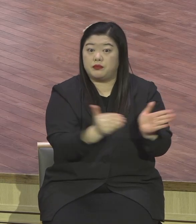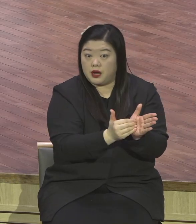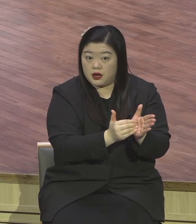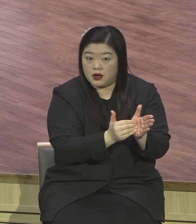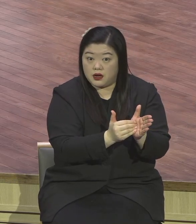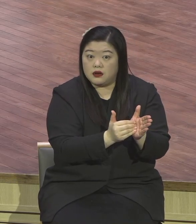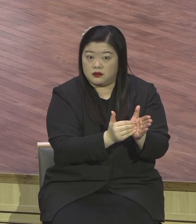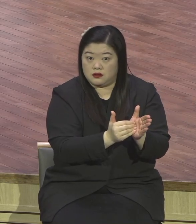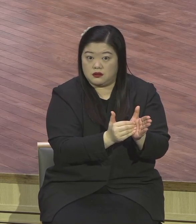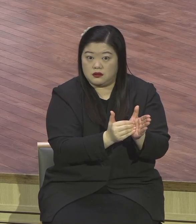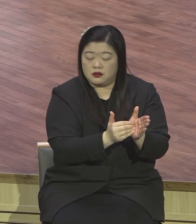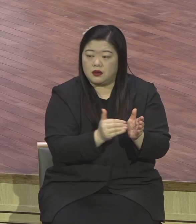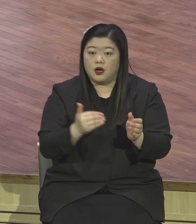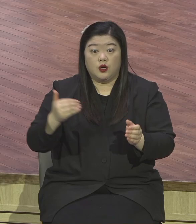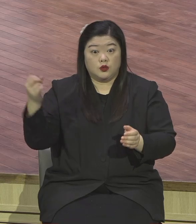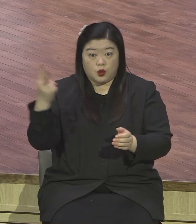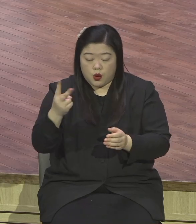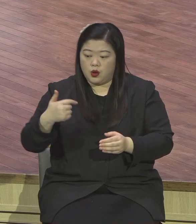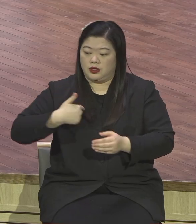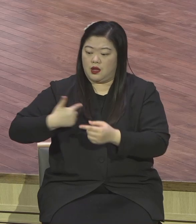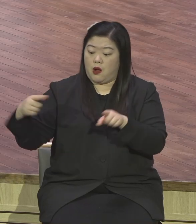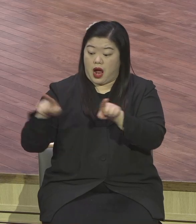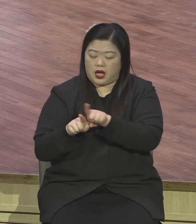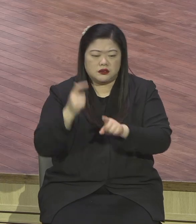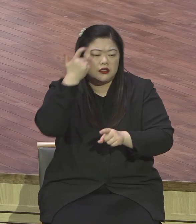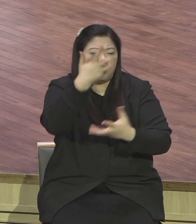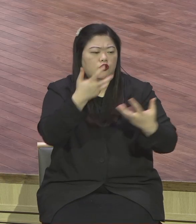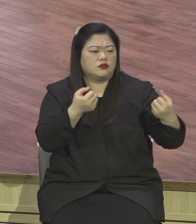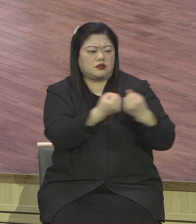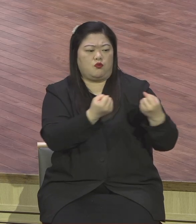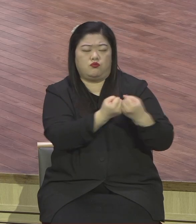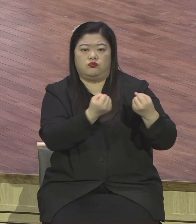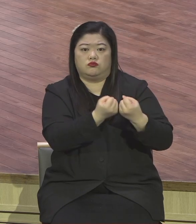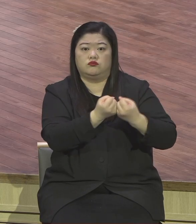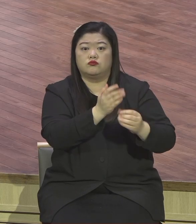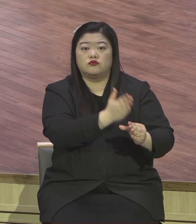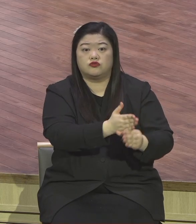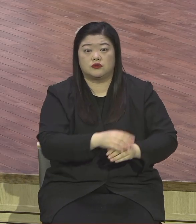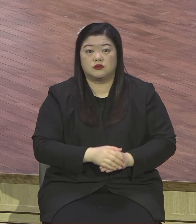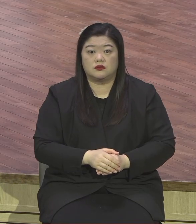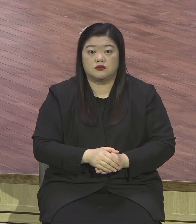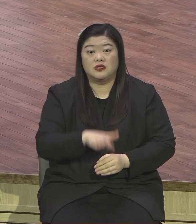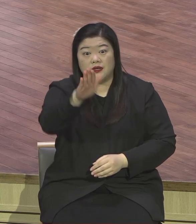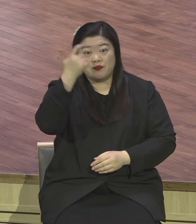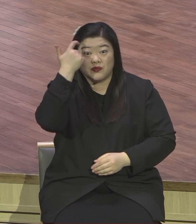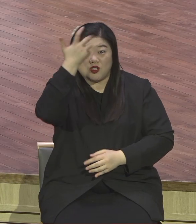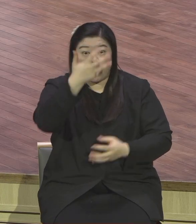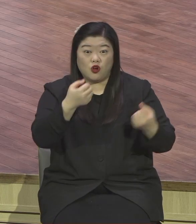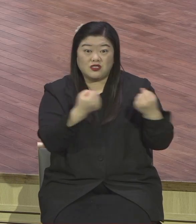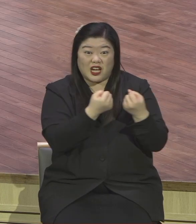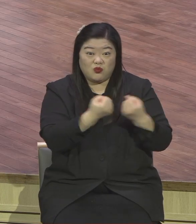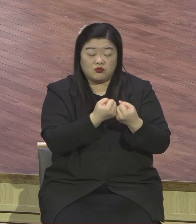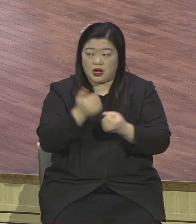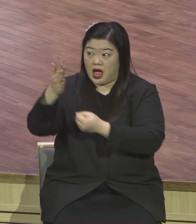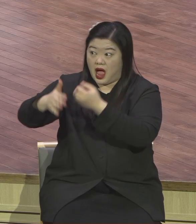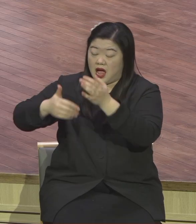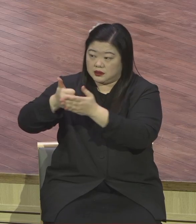우리를 위해서 대신 싸워주신다는 겁니다. 모든 걸 다 내가 다 해결해 줄게 은약 잡고 나가는 자는 못 말립니다. 그래서